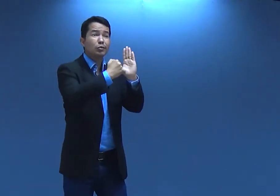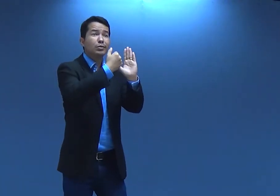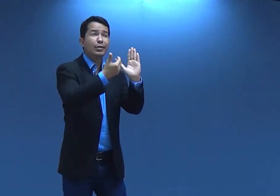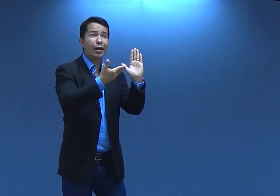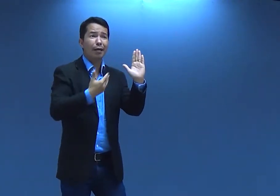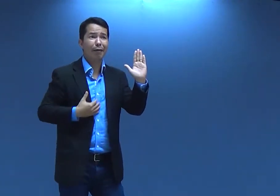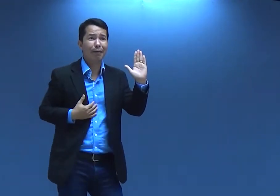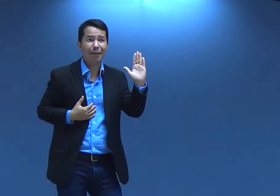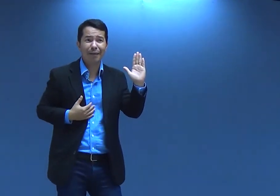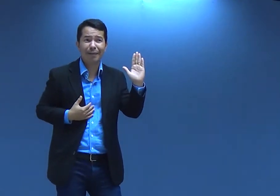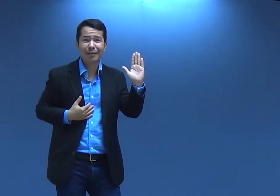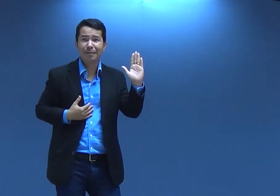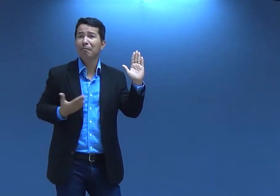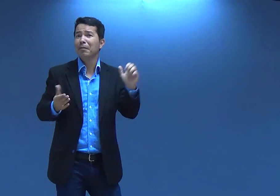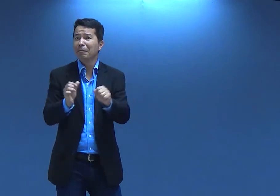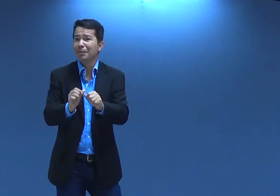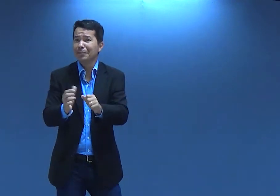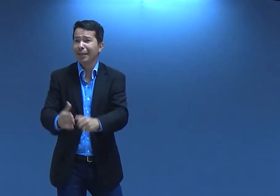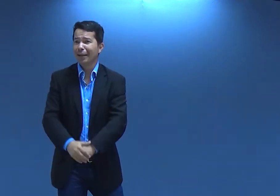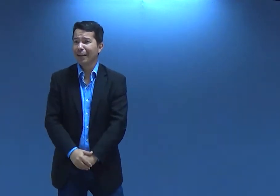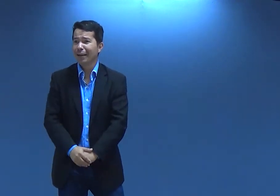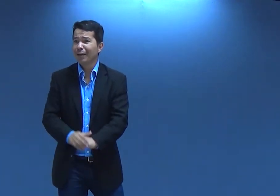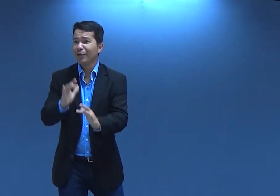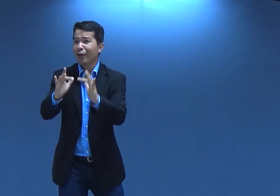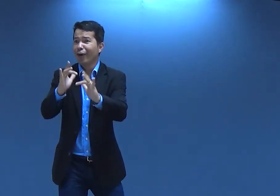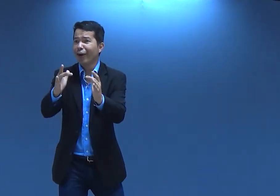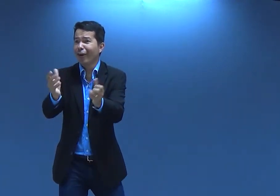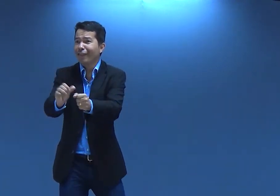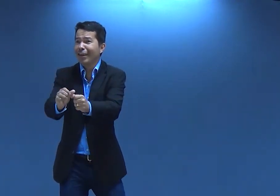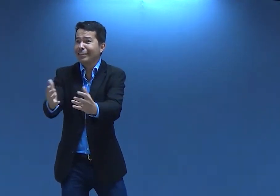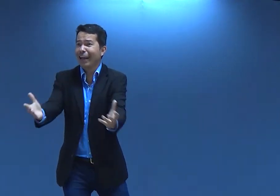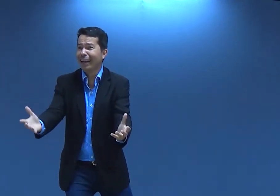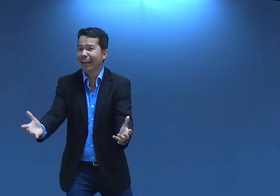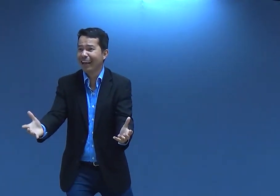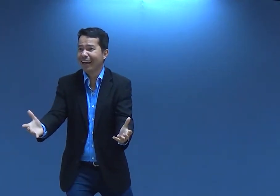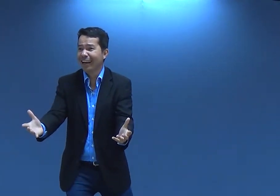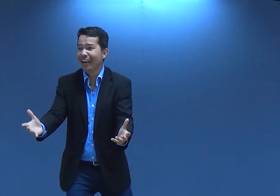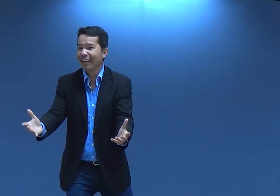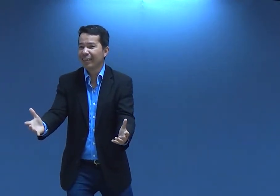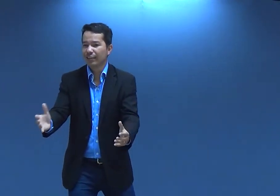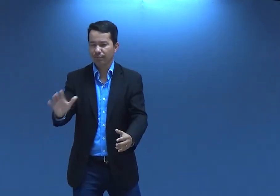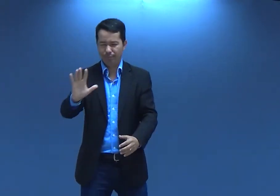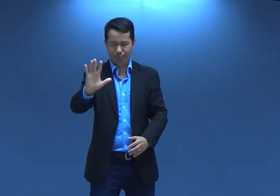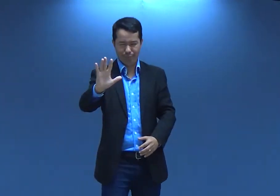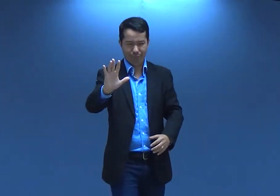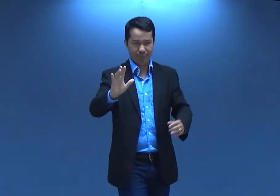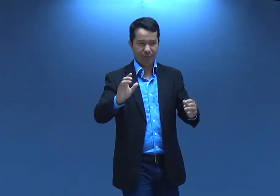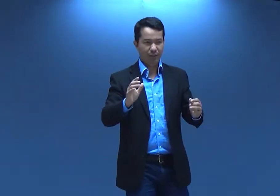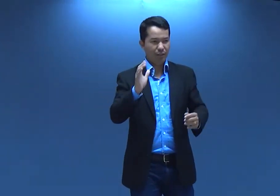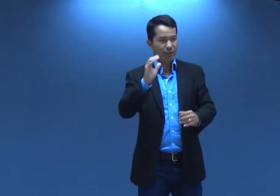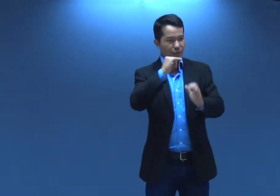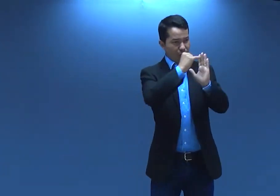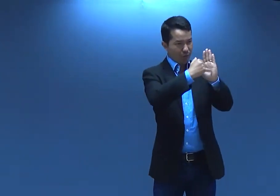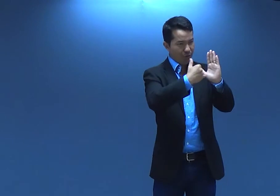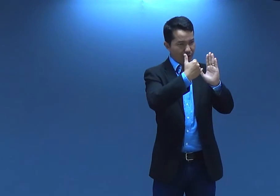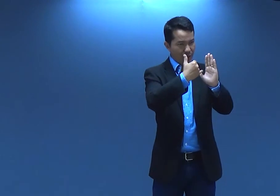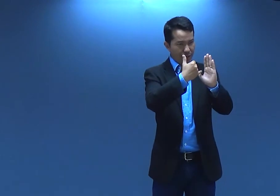Mas... E José? Né? O que que ele ia fazer? Ele tava noivo? Pera aí. Ó.